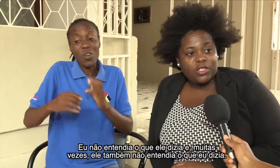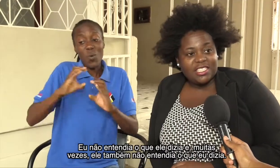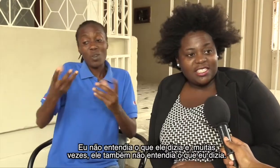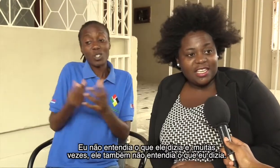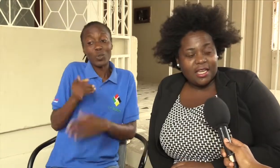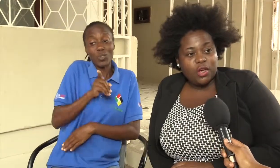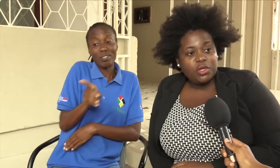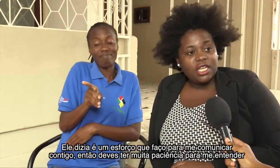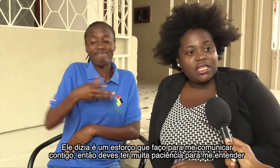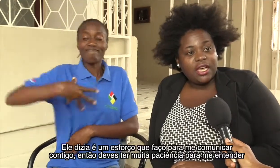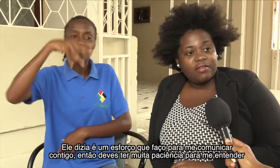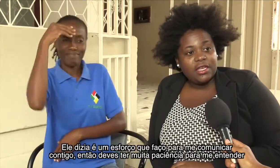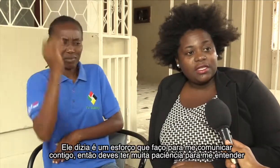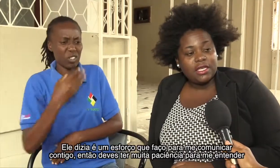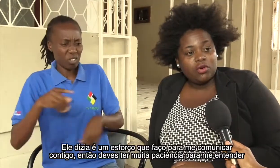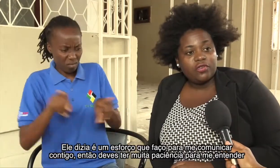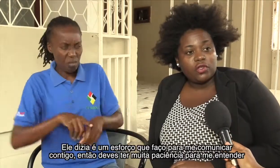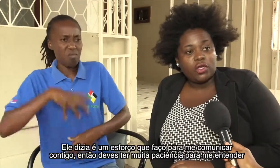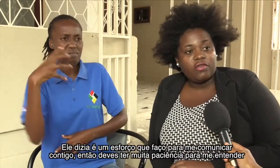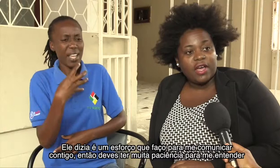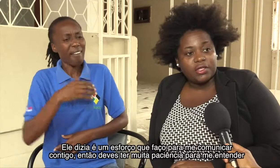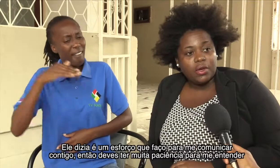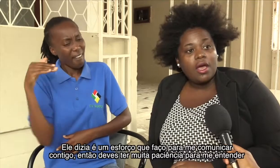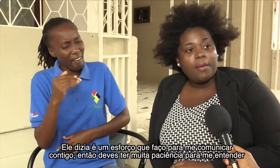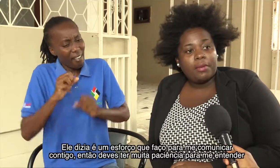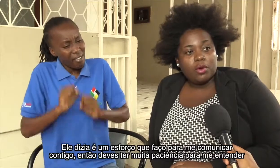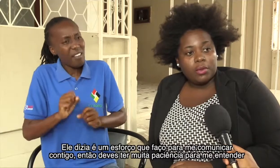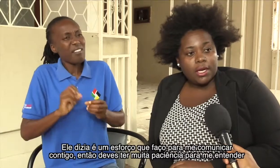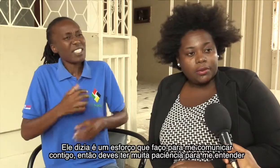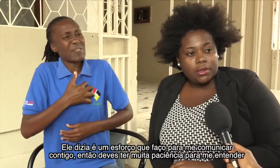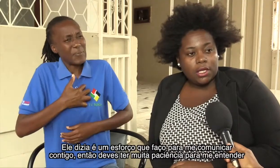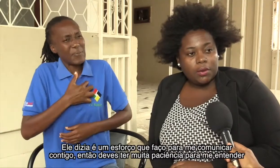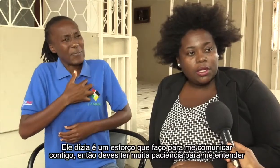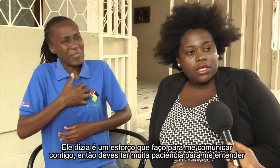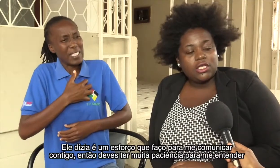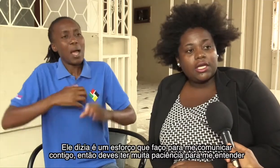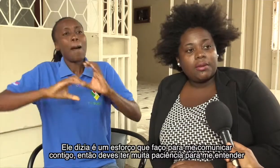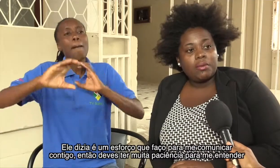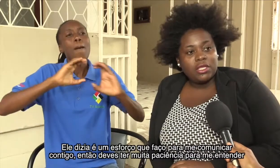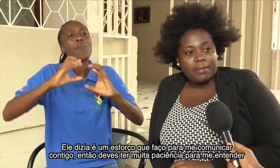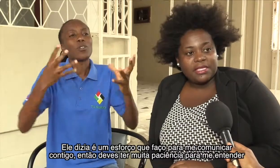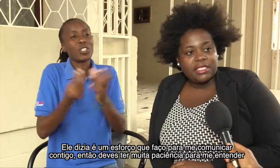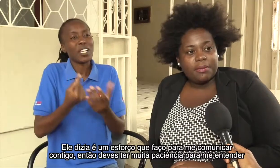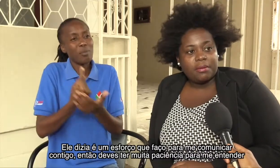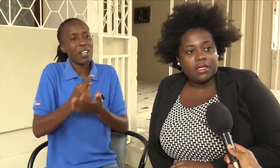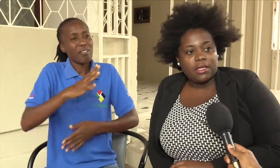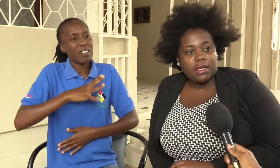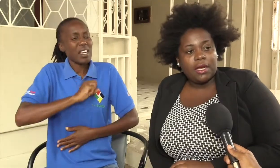dizia. E eu me chateava e dizia, um esforço que eu faço para me comunicar contigo. Então, tens que ter muita paciência para me entender. E a